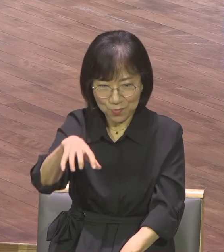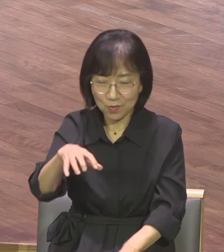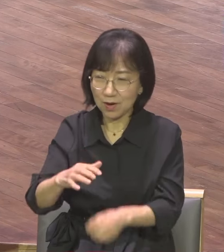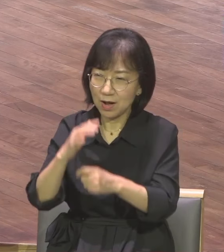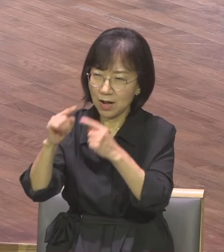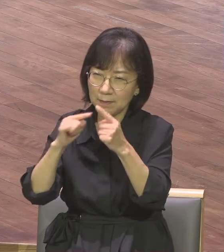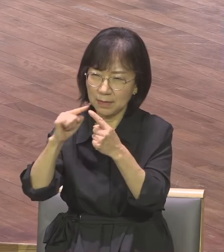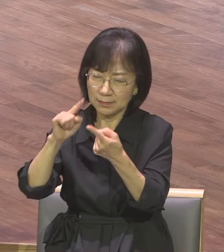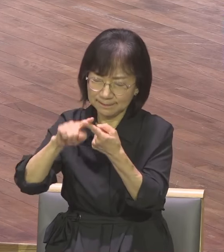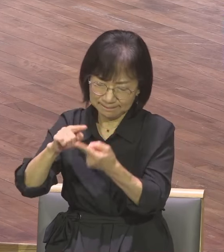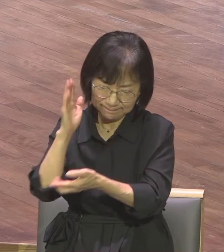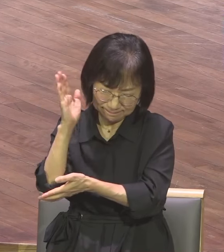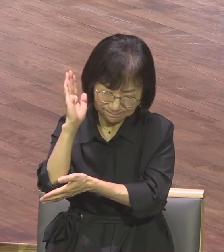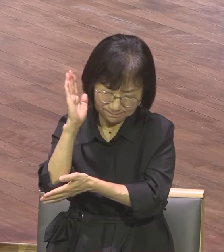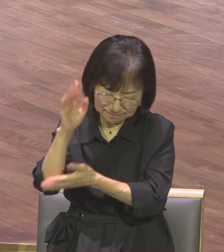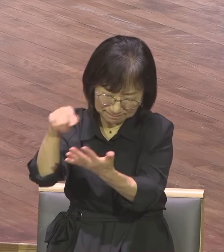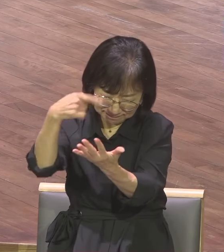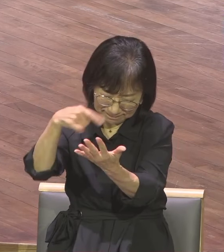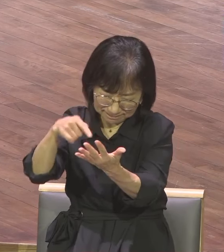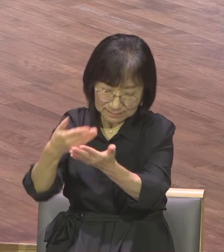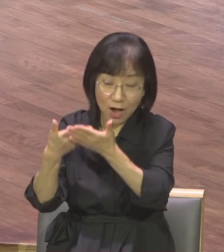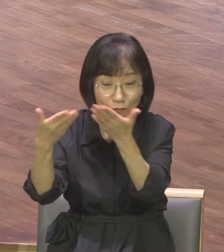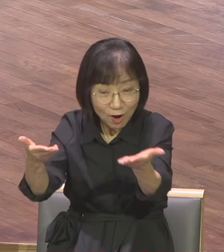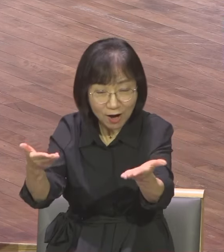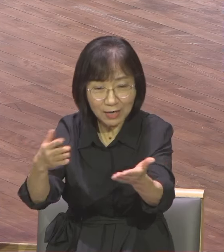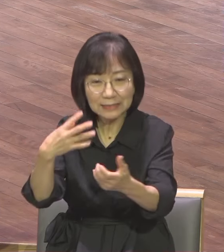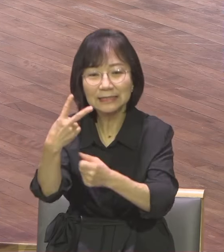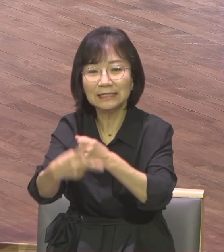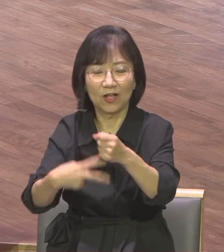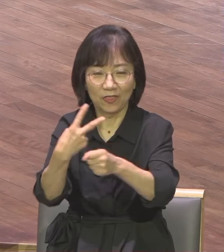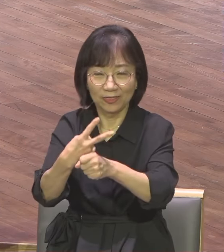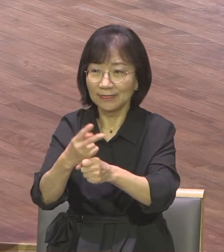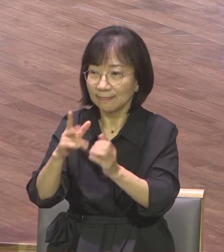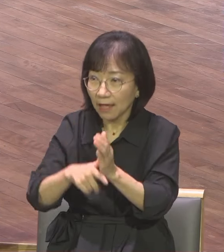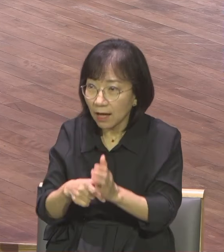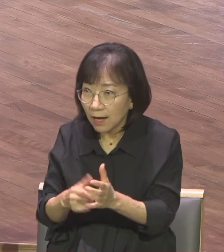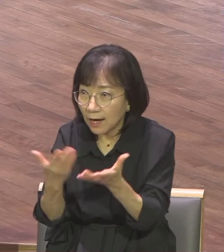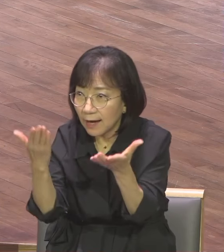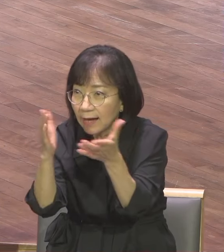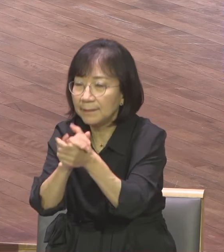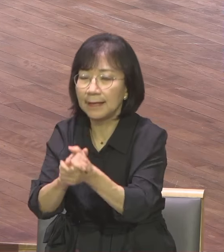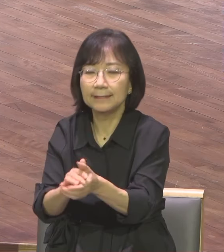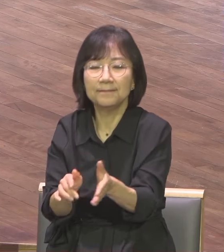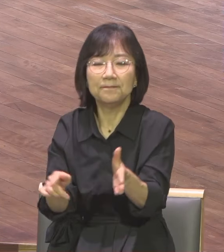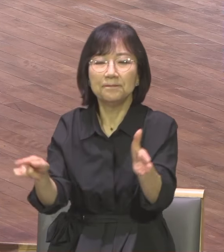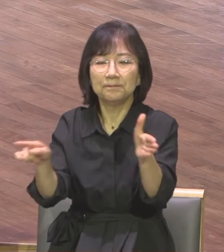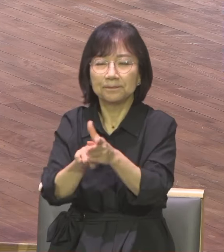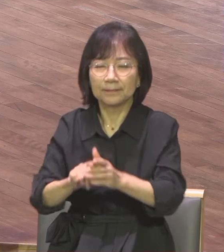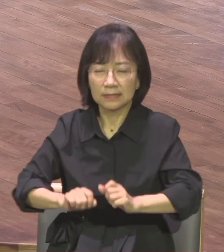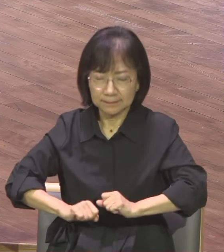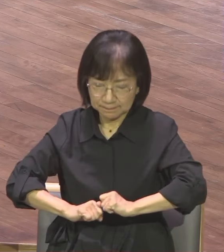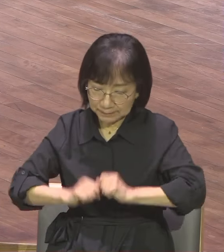때 그것을 믿고 그것을 따랐던 수많은 사람들이 완전히 변화되는